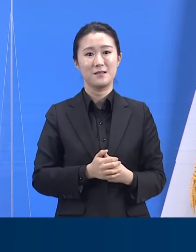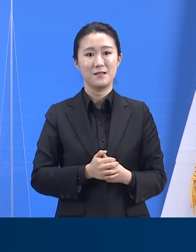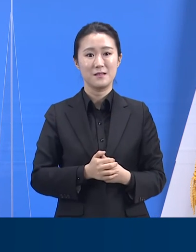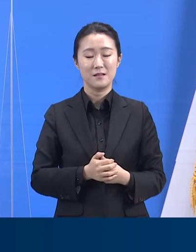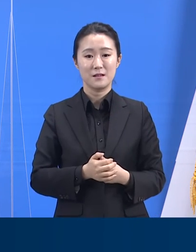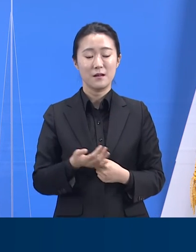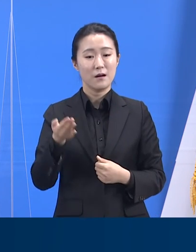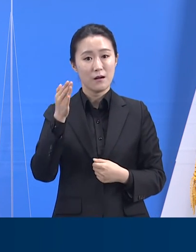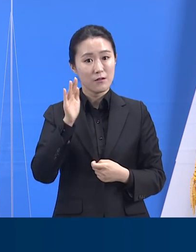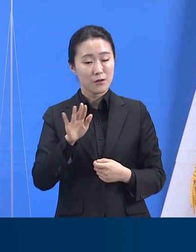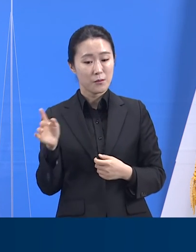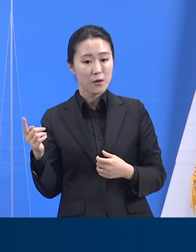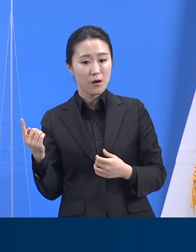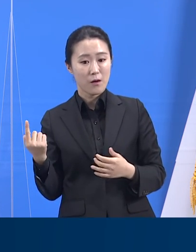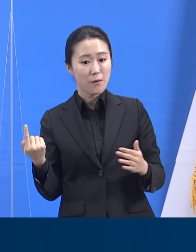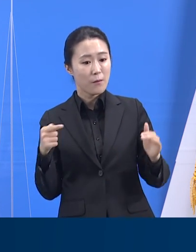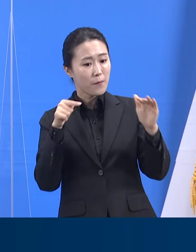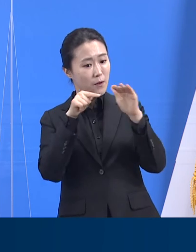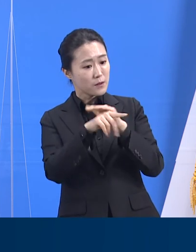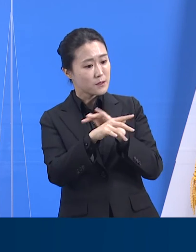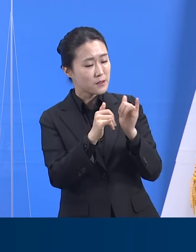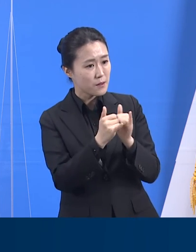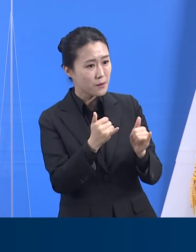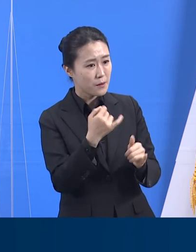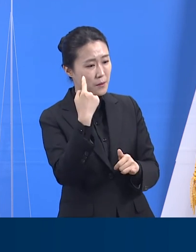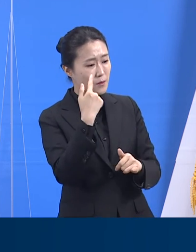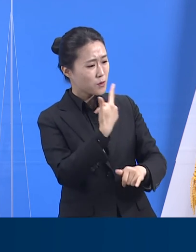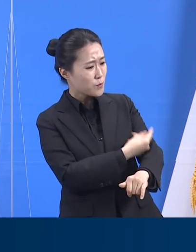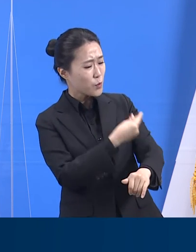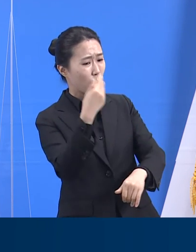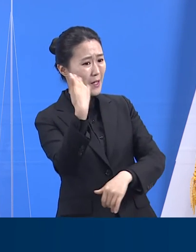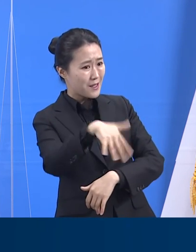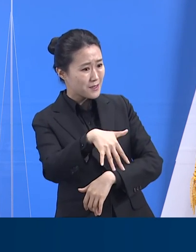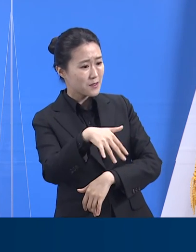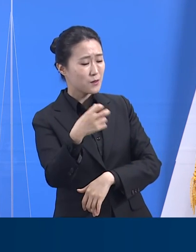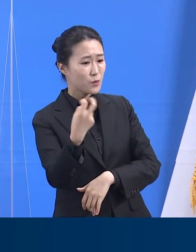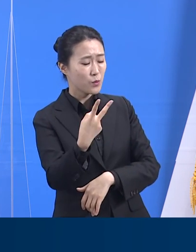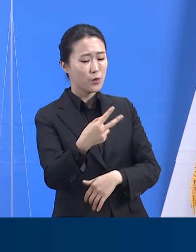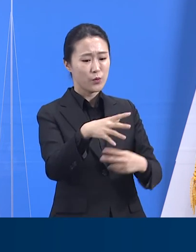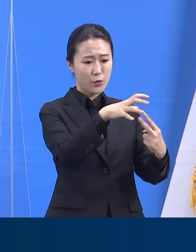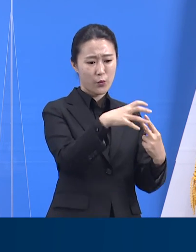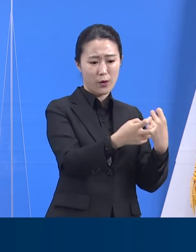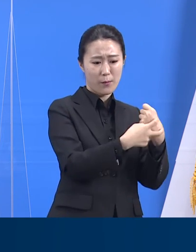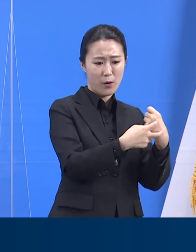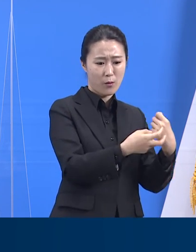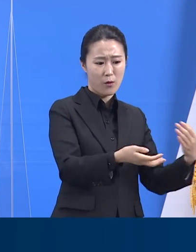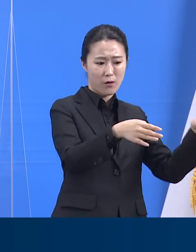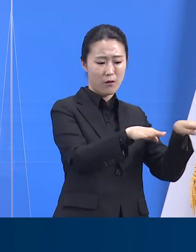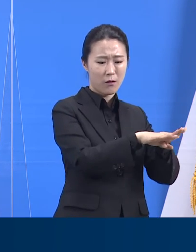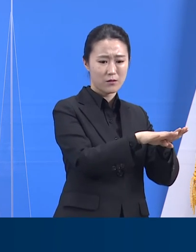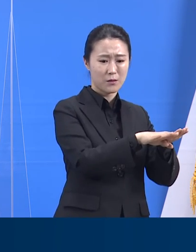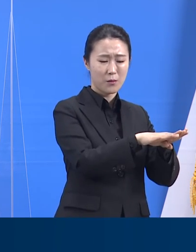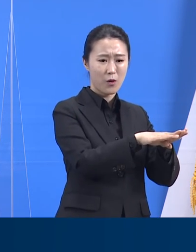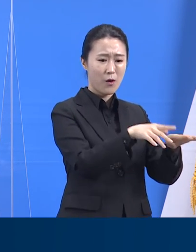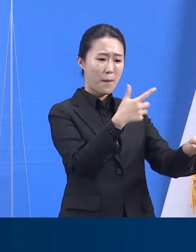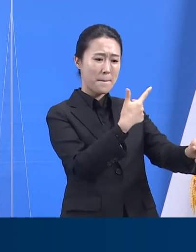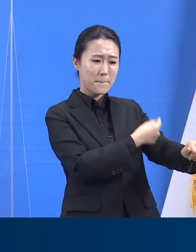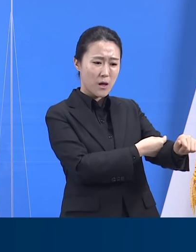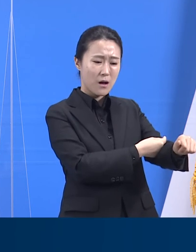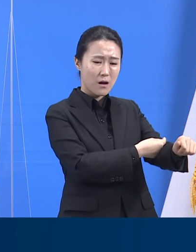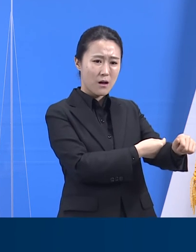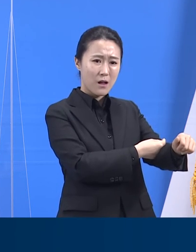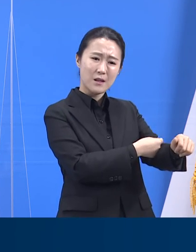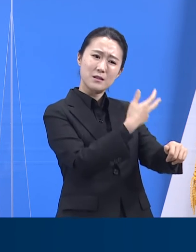해당 시설의 1차 접종률이 75% 미만인 경우에는 면회 전 PCR 검사가 필요합니다.